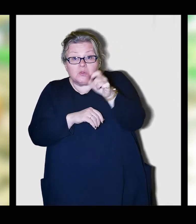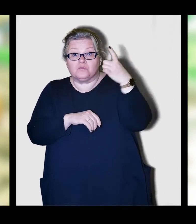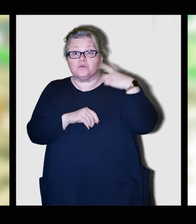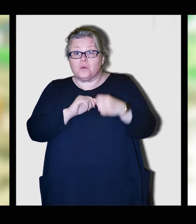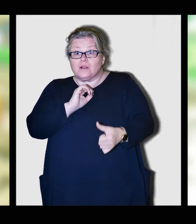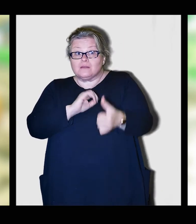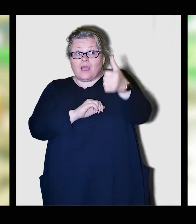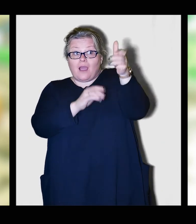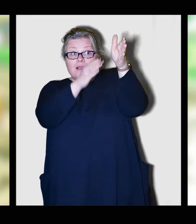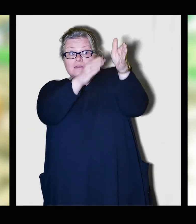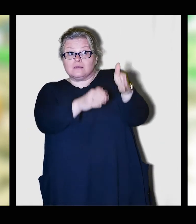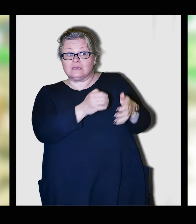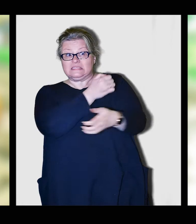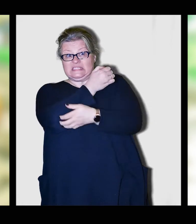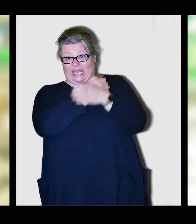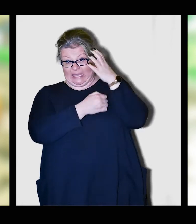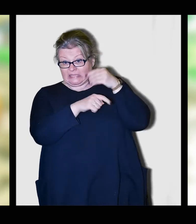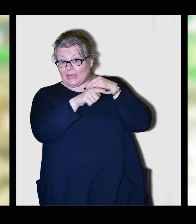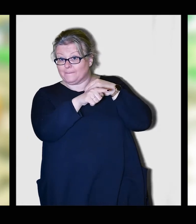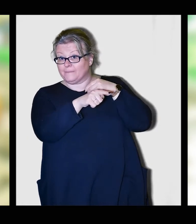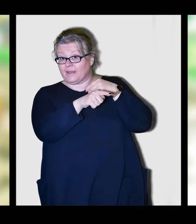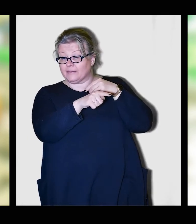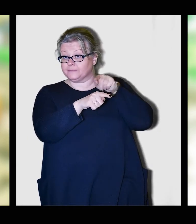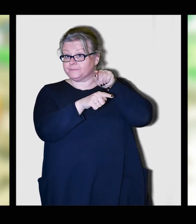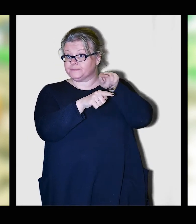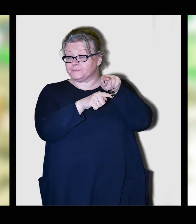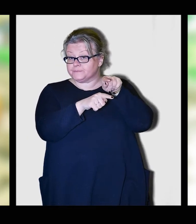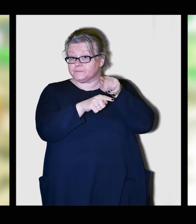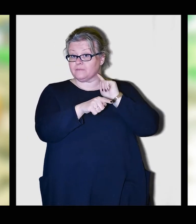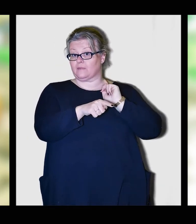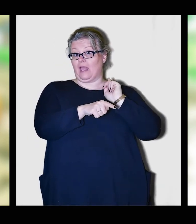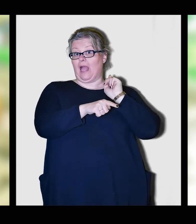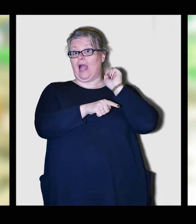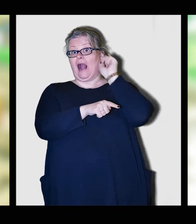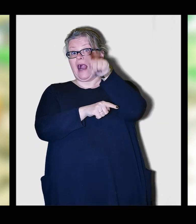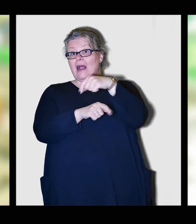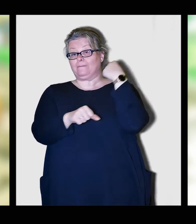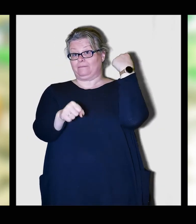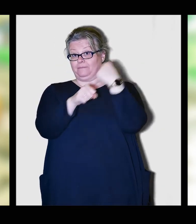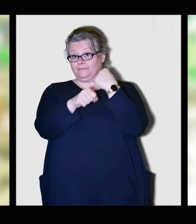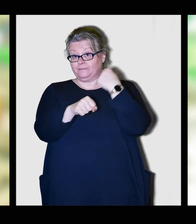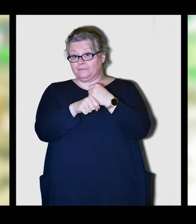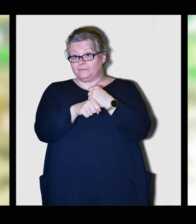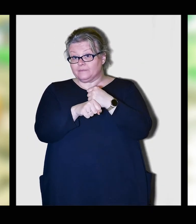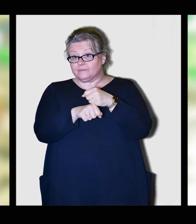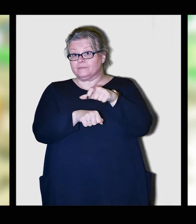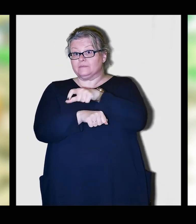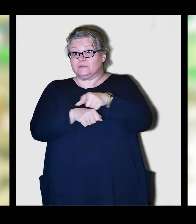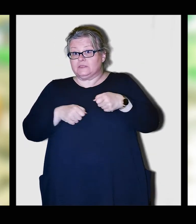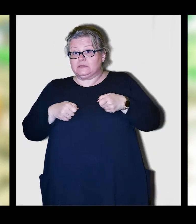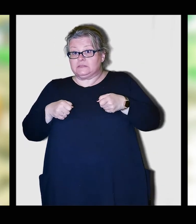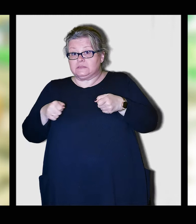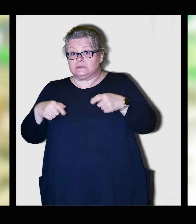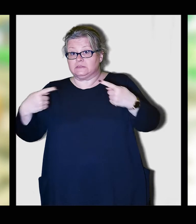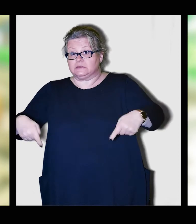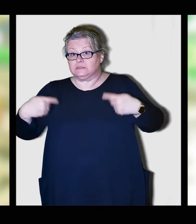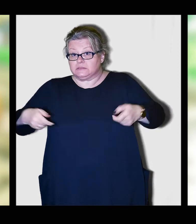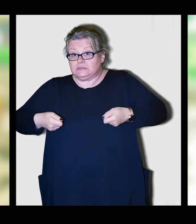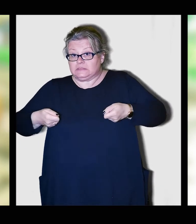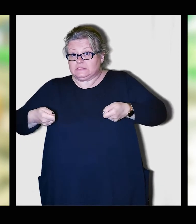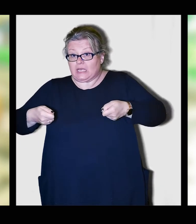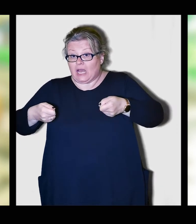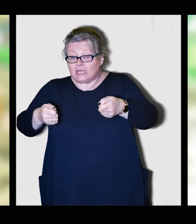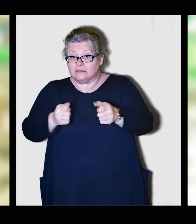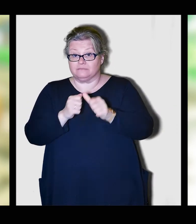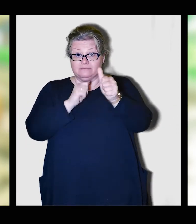Szegény ember. Ez a szegény ember kiment a fiával a földre szántani, s amint egyet-kettőt